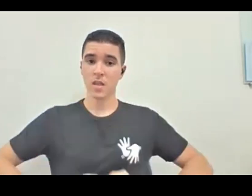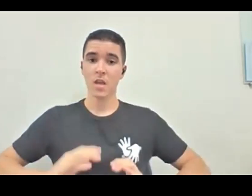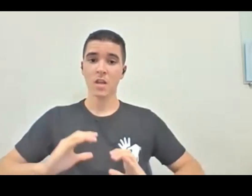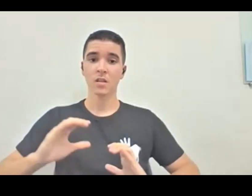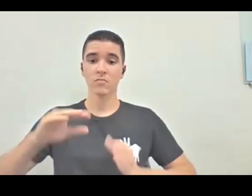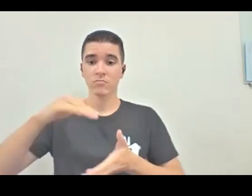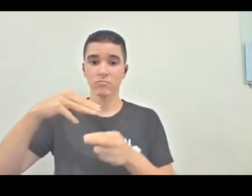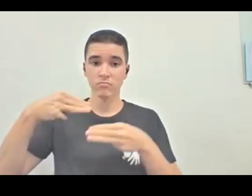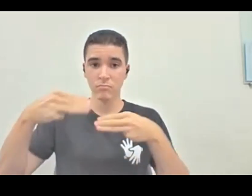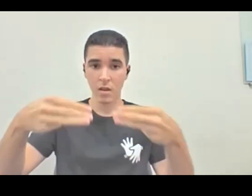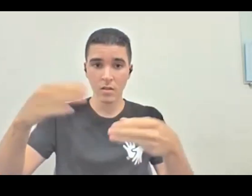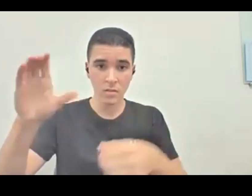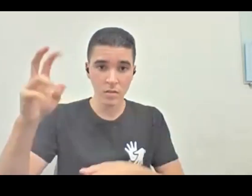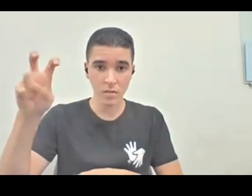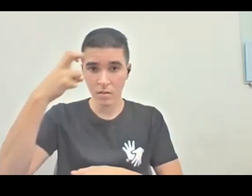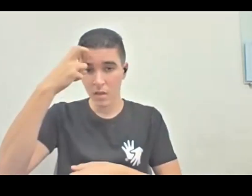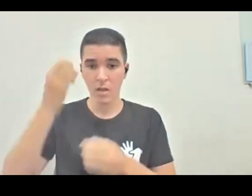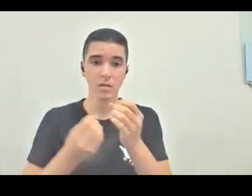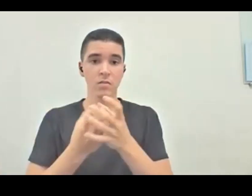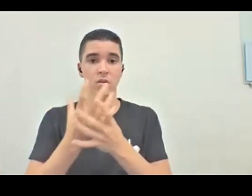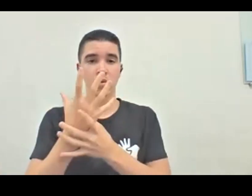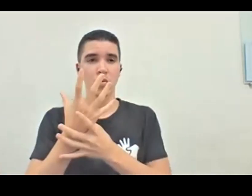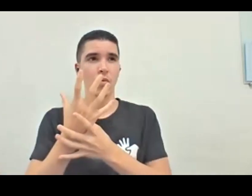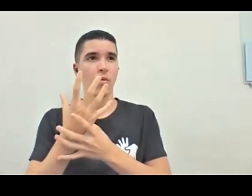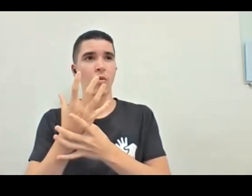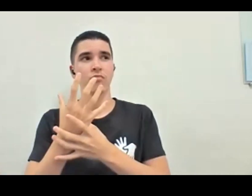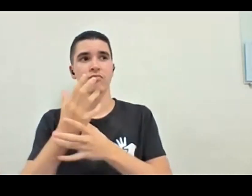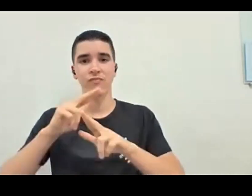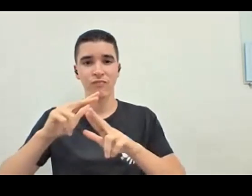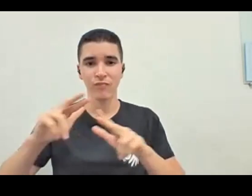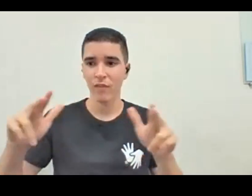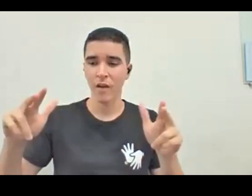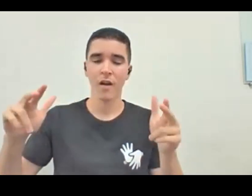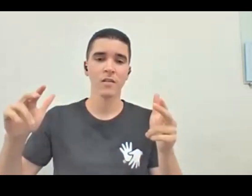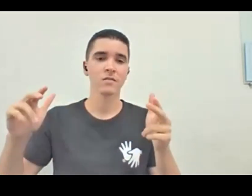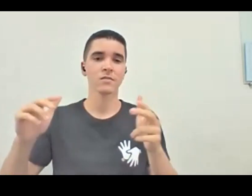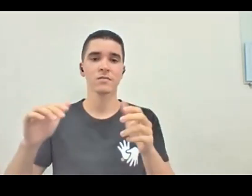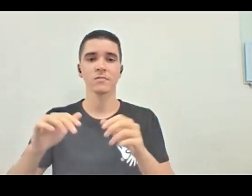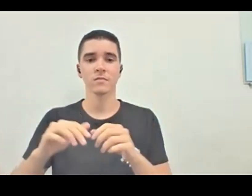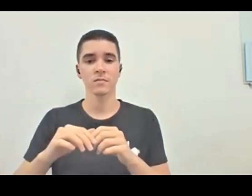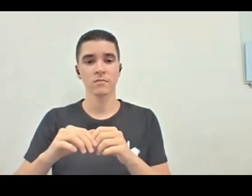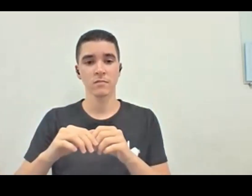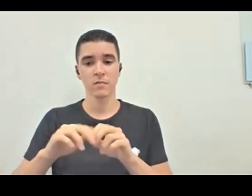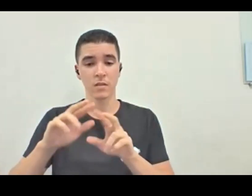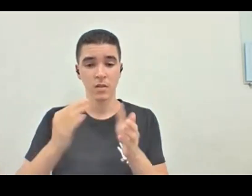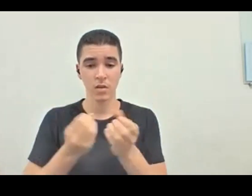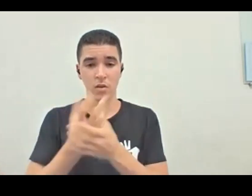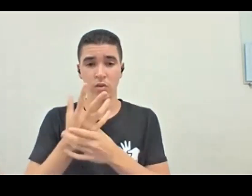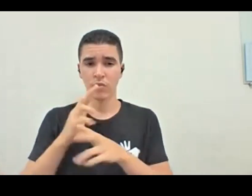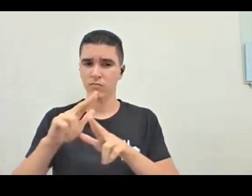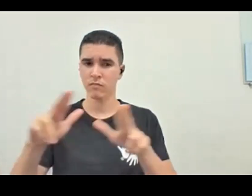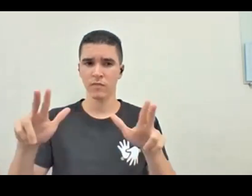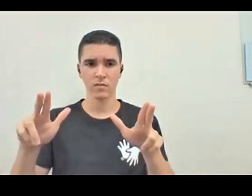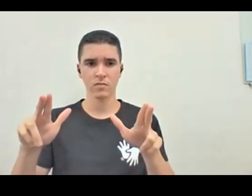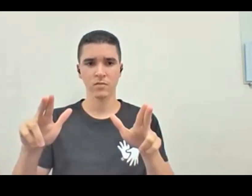prêmio cultural, prêmio ação cultural inclusiva, né? aqui antes, né? Não só o que a